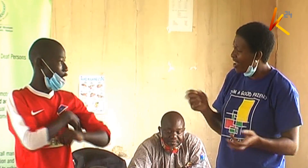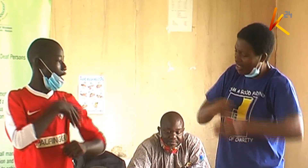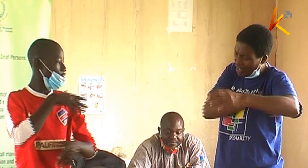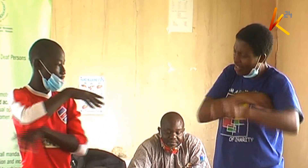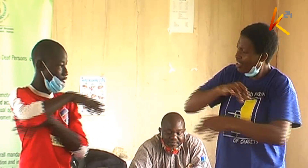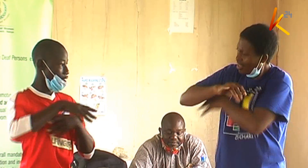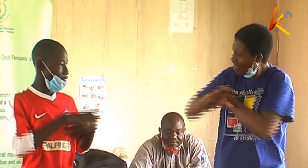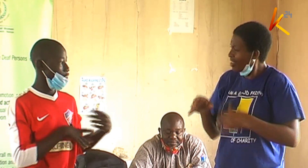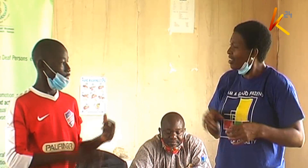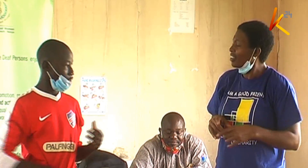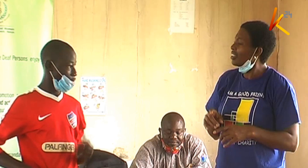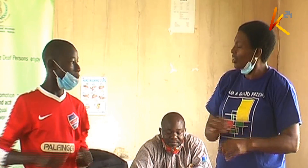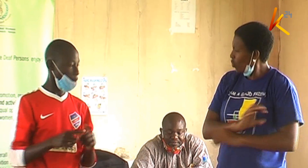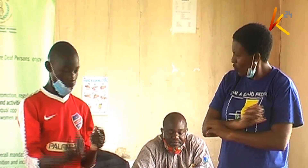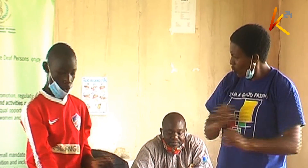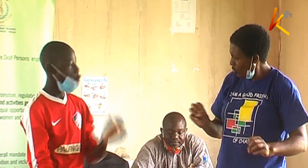kufunja sheria, ili kutekeleza sheria.